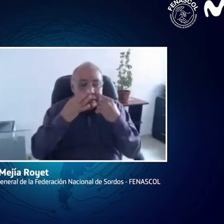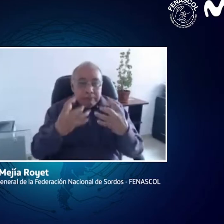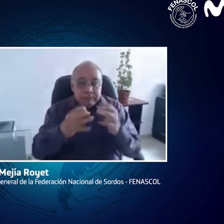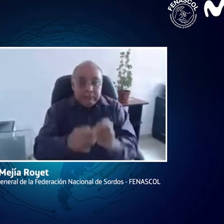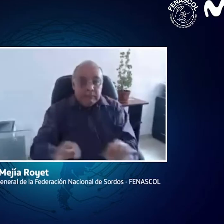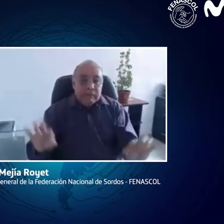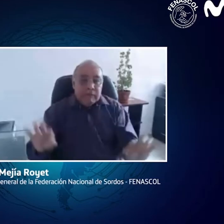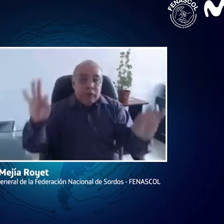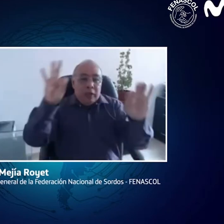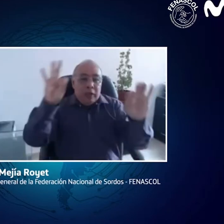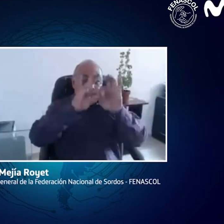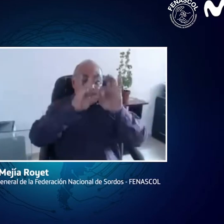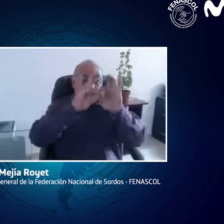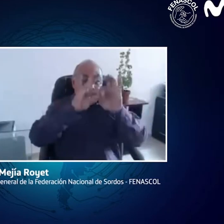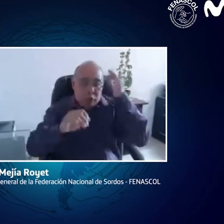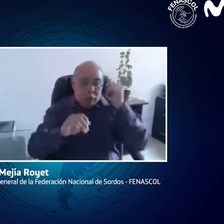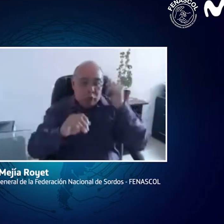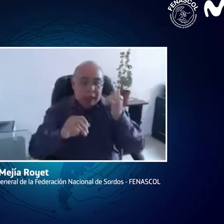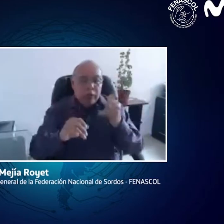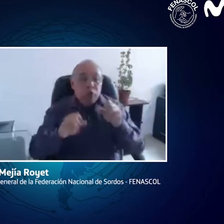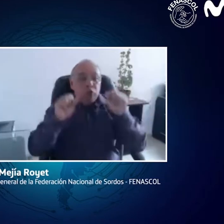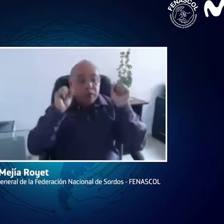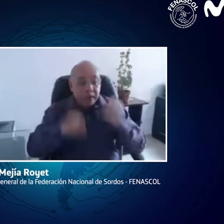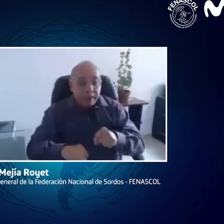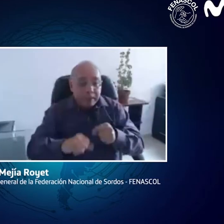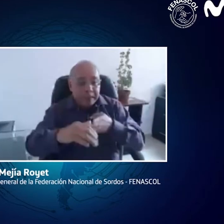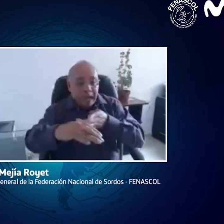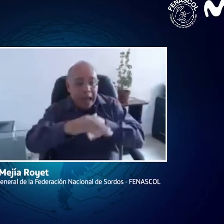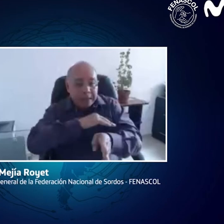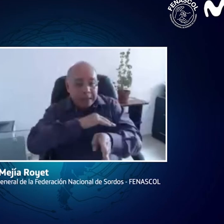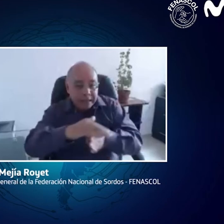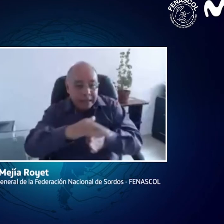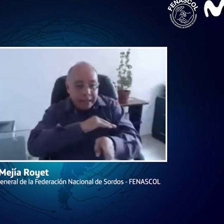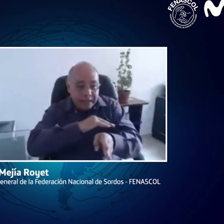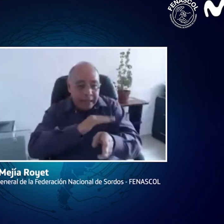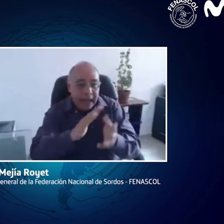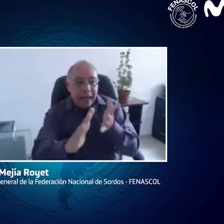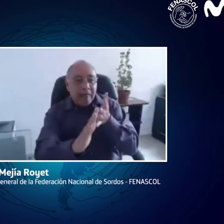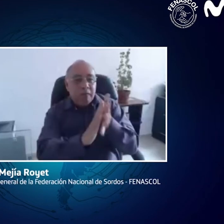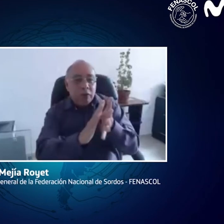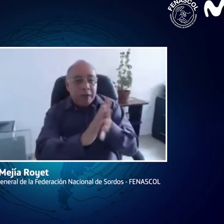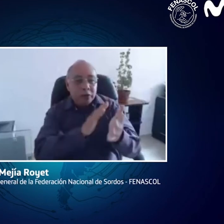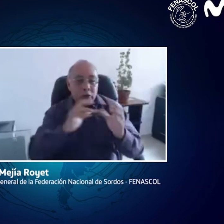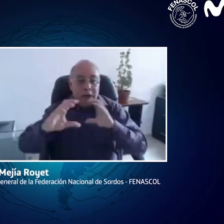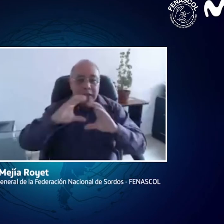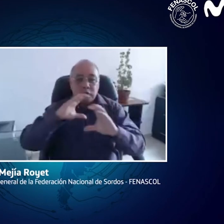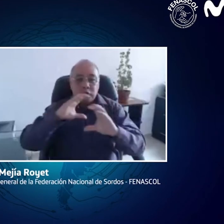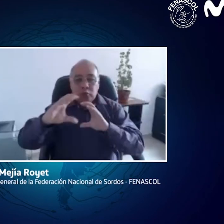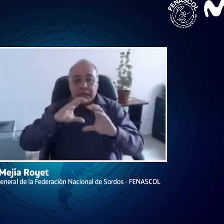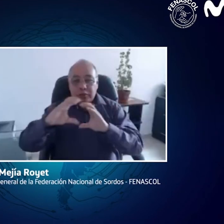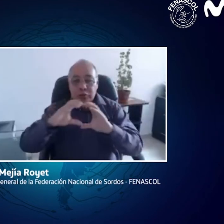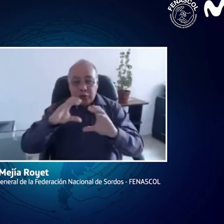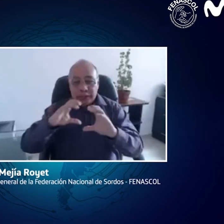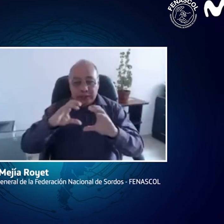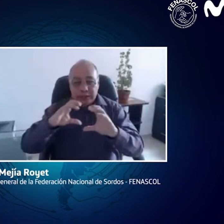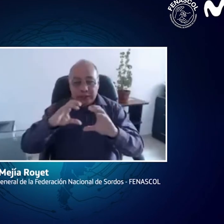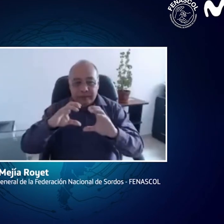la verdad, para la comunidad sorda ha sido fundamental porque es un medio importante para el acceso a la